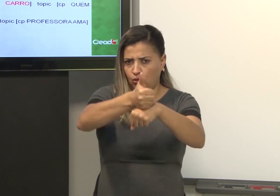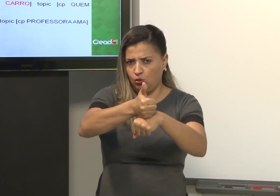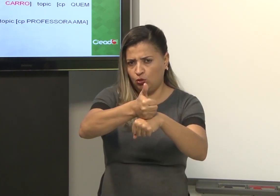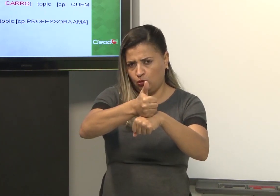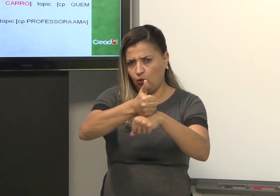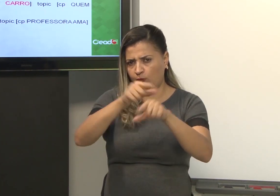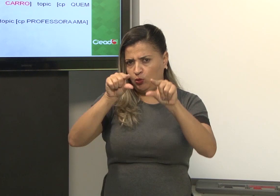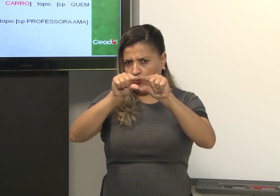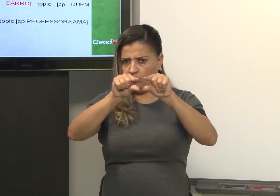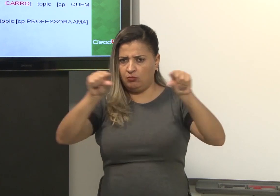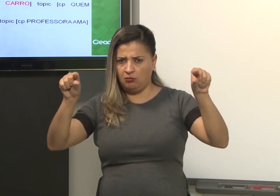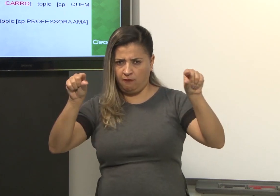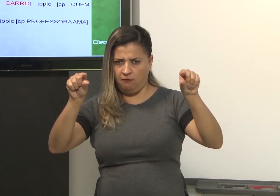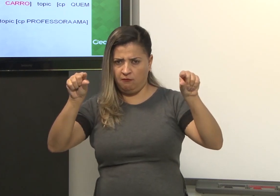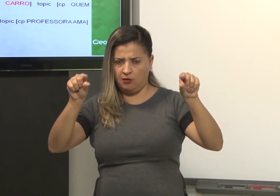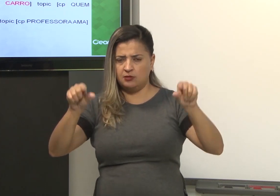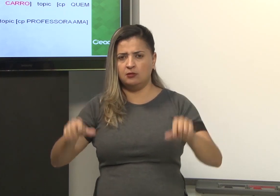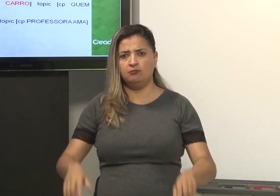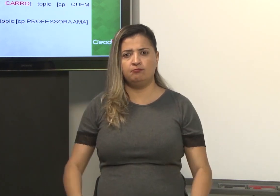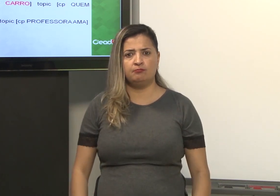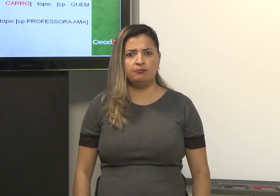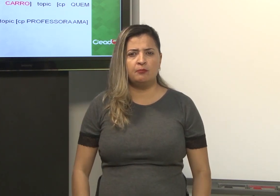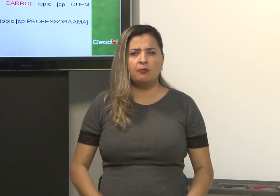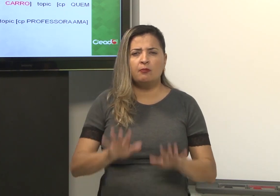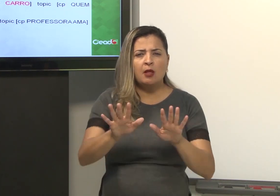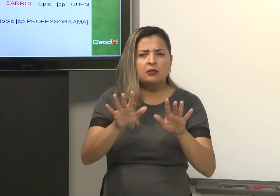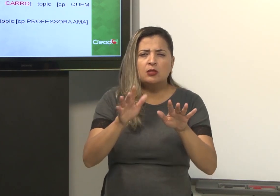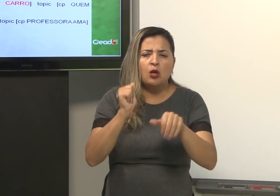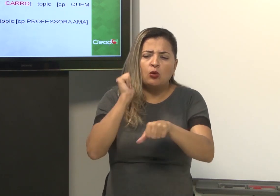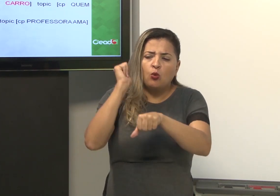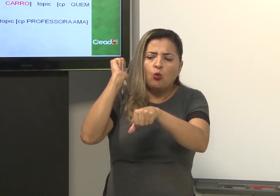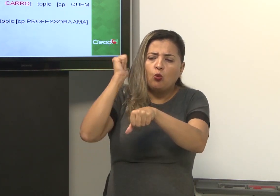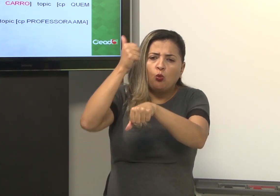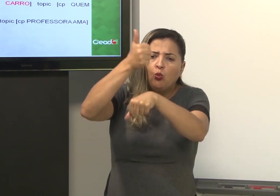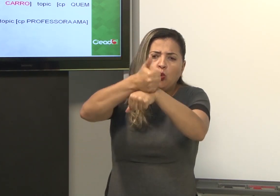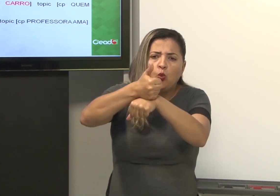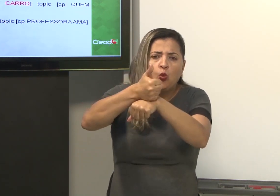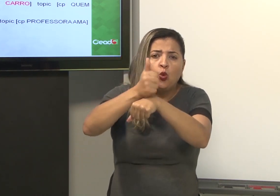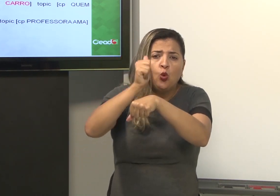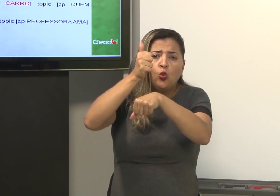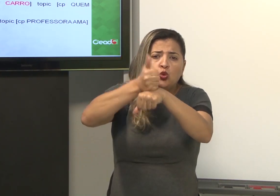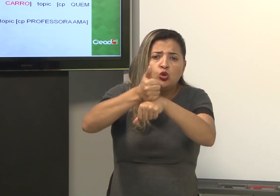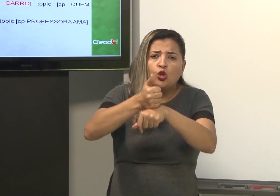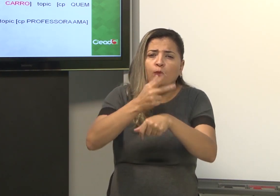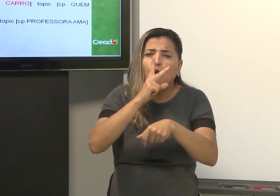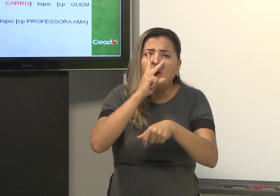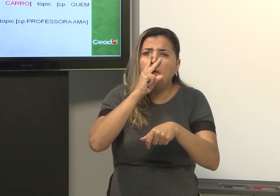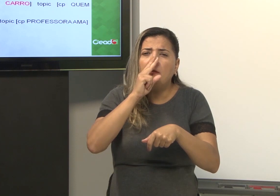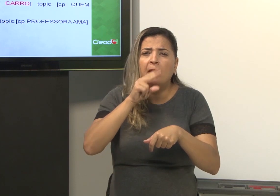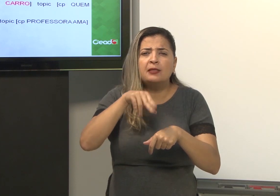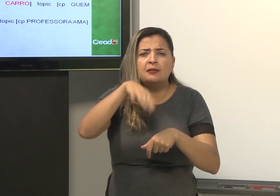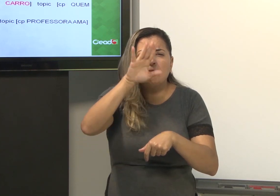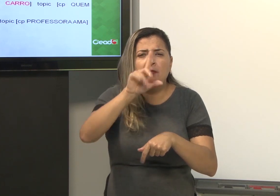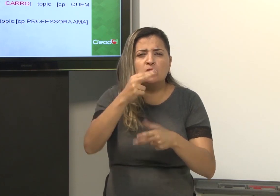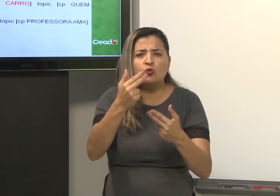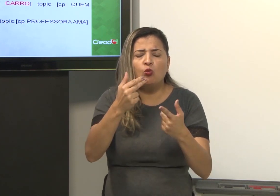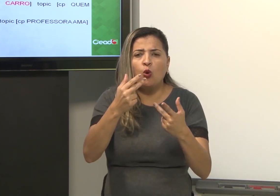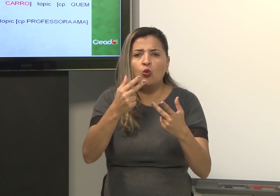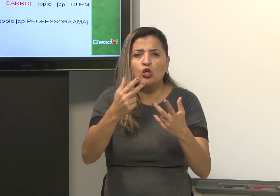os tópicos, o elemento topicalizado na frase. Então, o tópico parece como